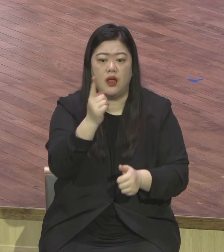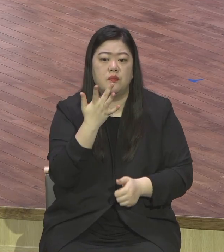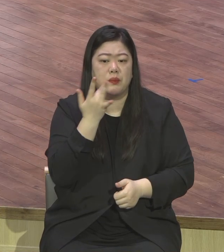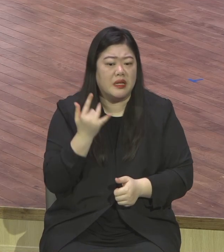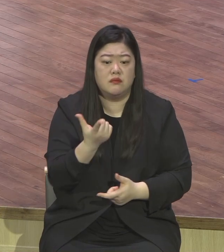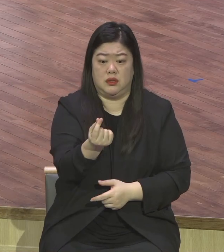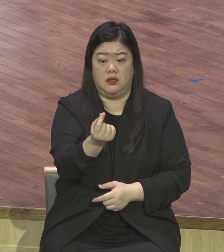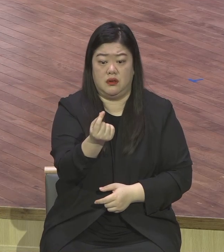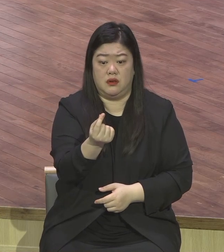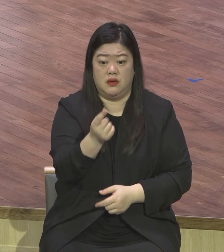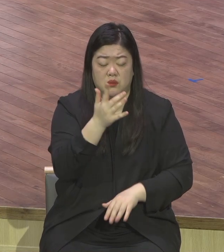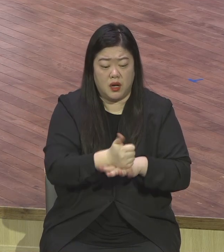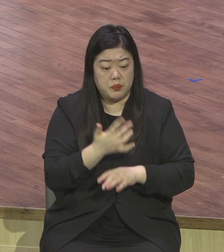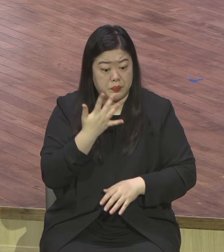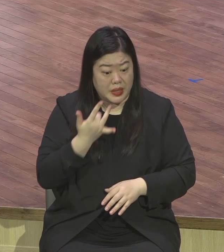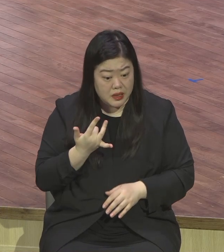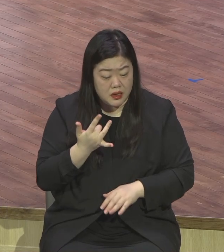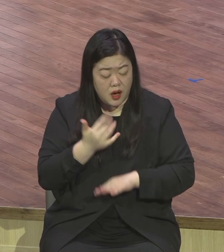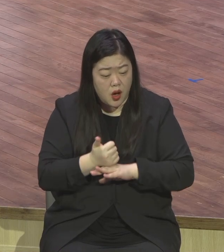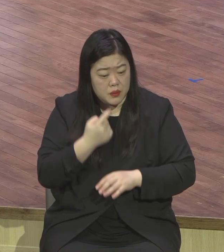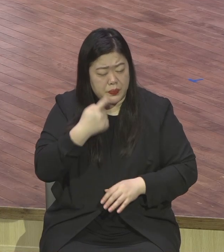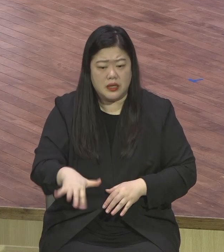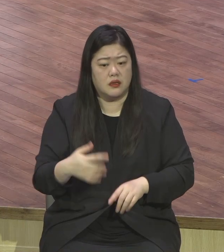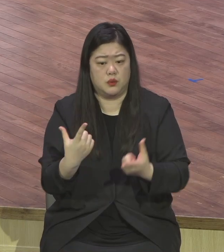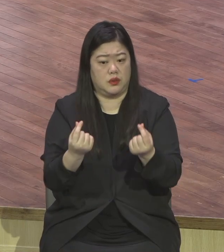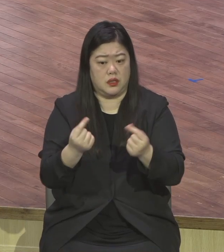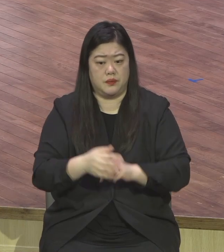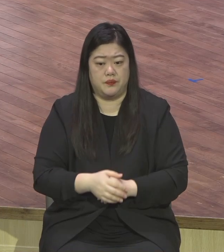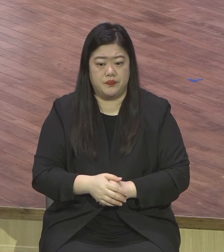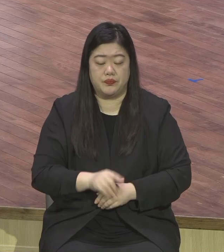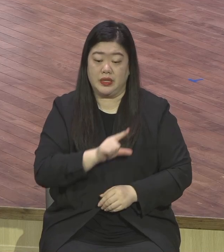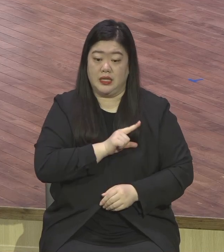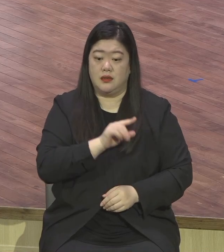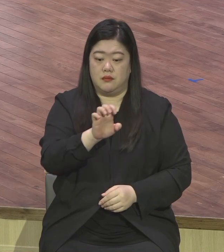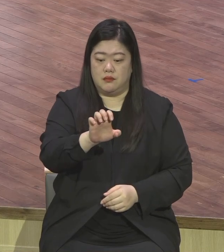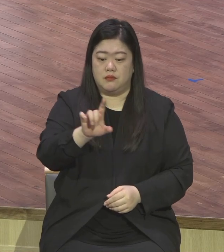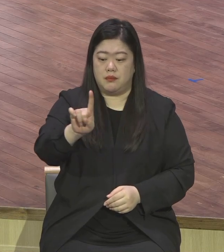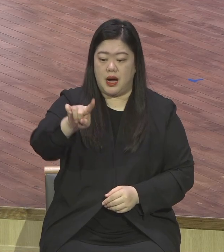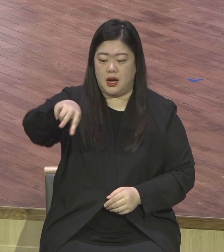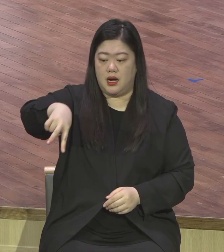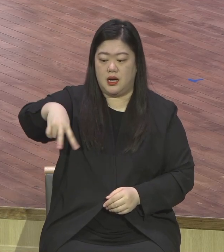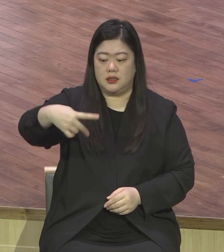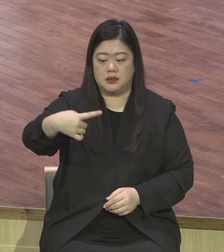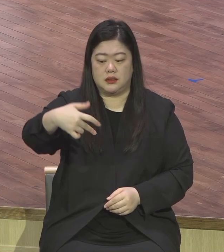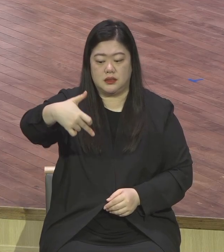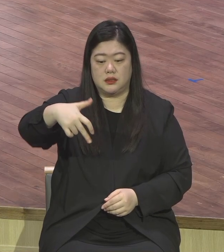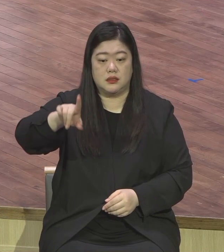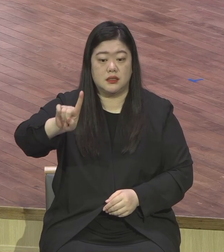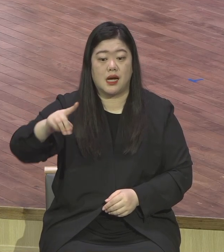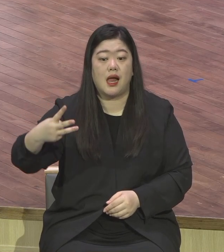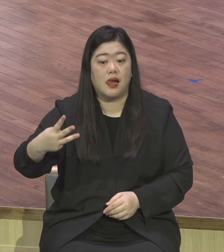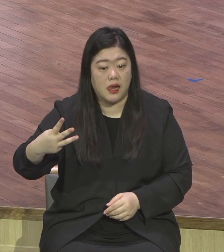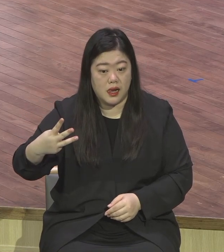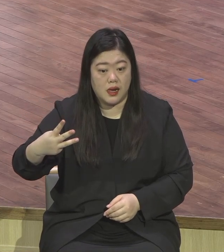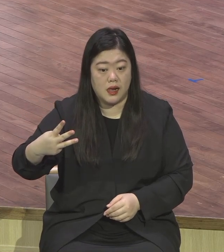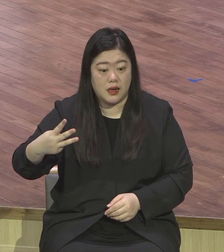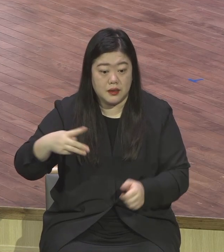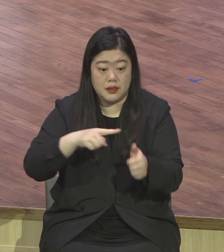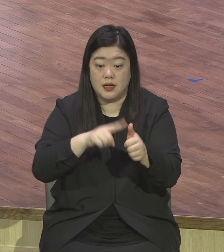그래서 파스칼 물리학자여 철학자여 과학자여 신학자인 파스칼이 그랬어요. 하나님이 인간의 마음